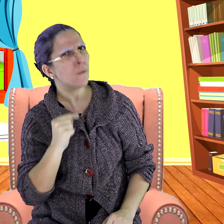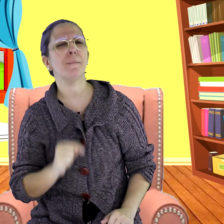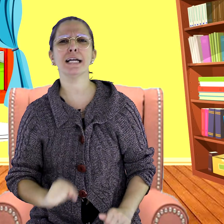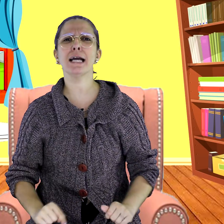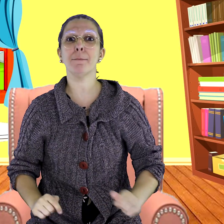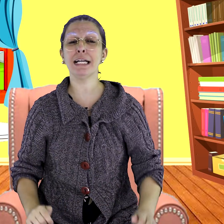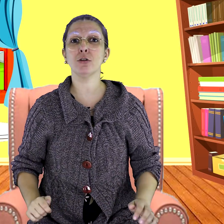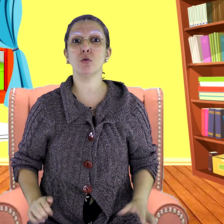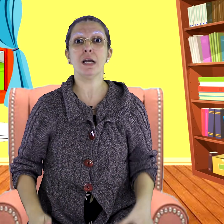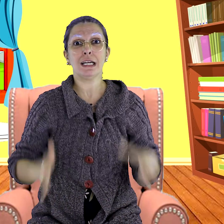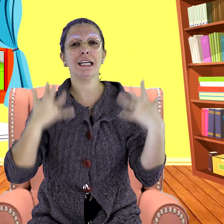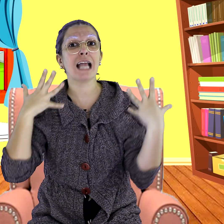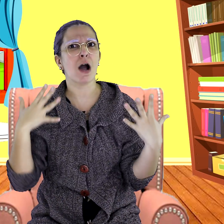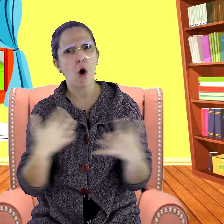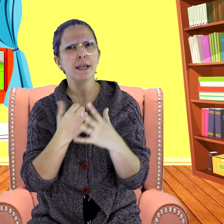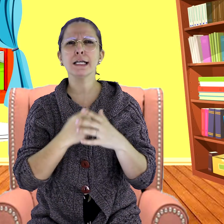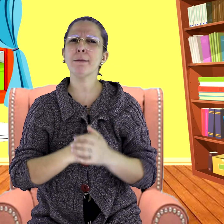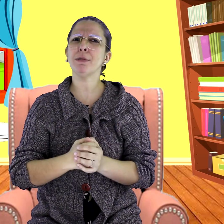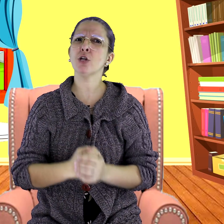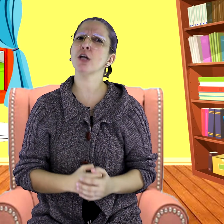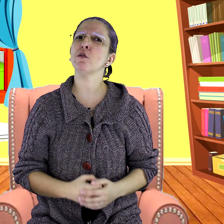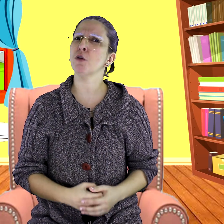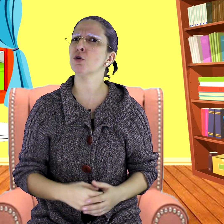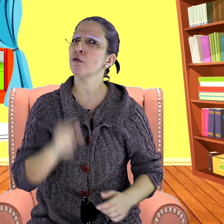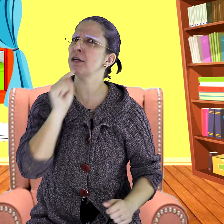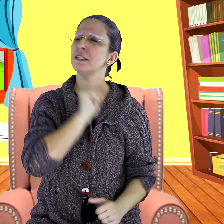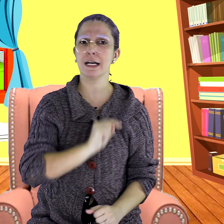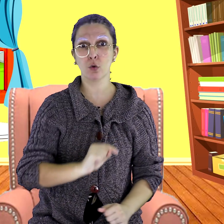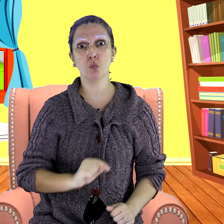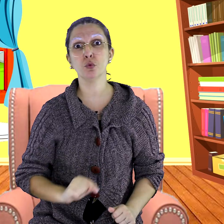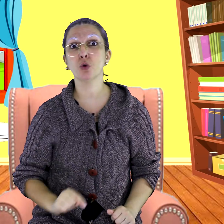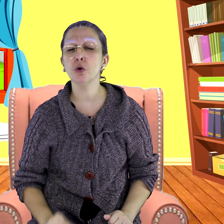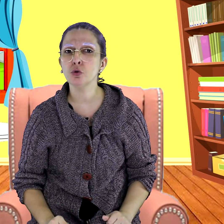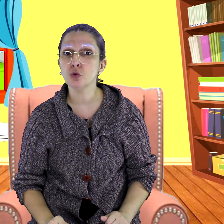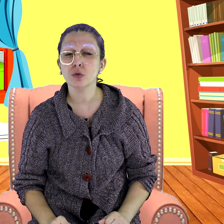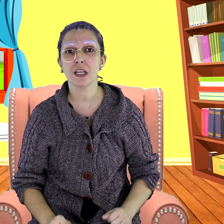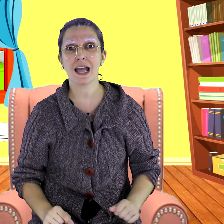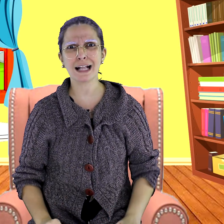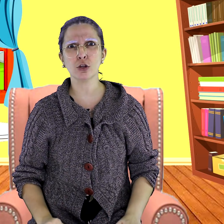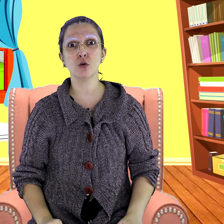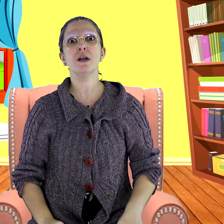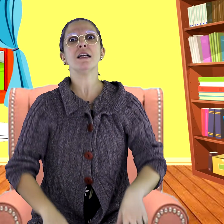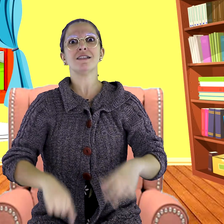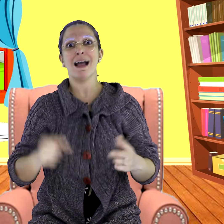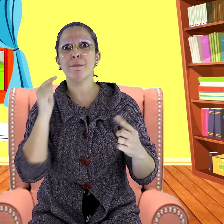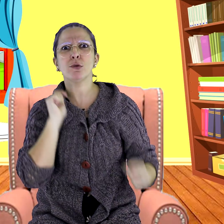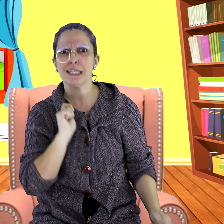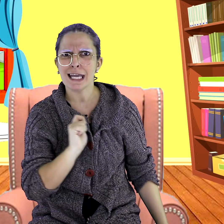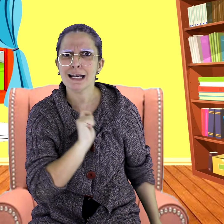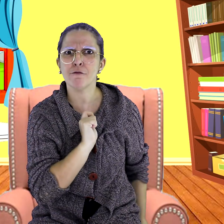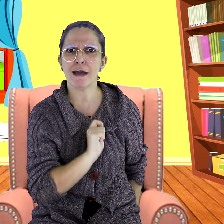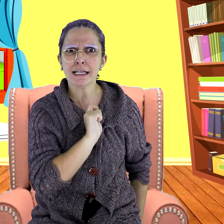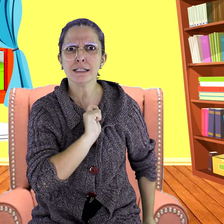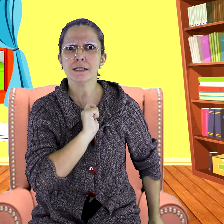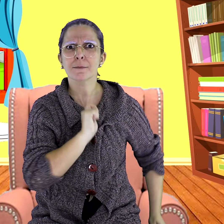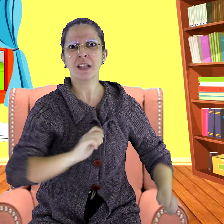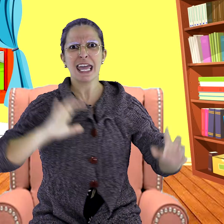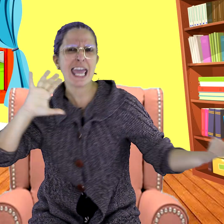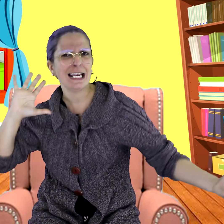pagamento. E na hora que Pinóquio foi conversar com o dono do teatro, sabe o que ele fez? Ele